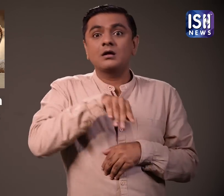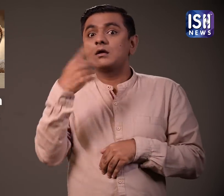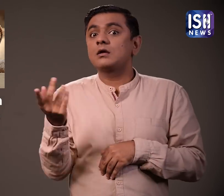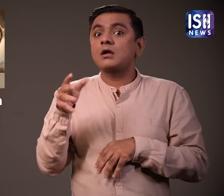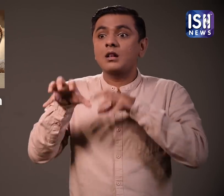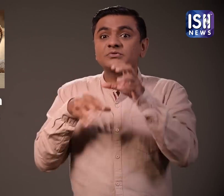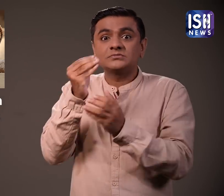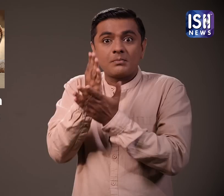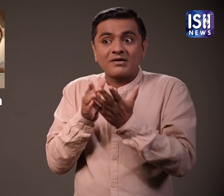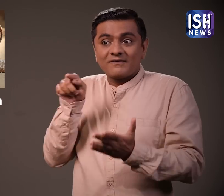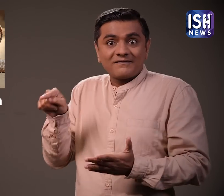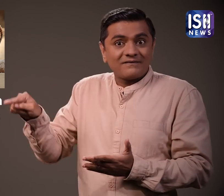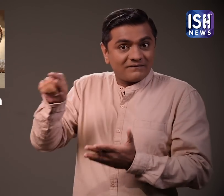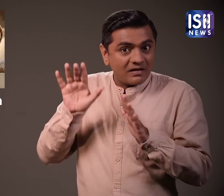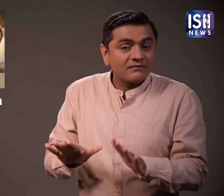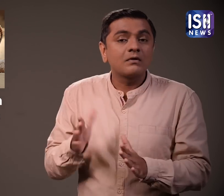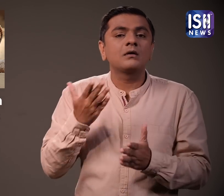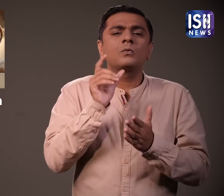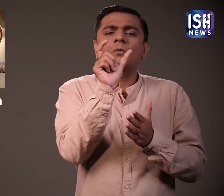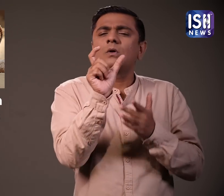कुछ जानवर शाकाहारी होते हैं